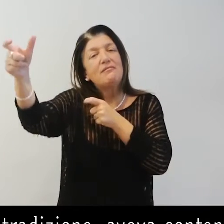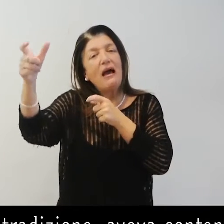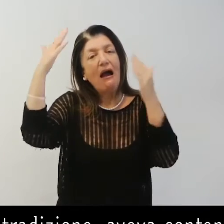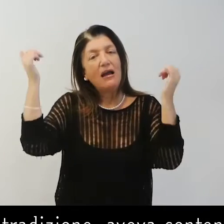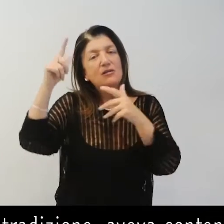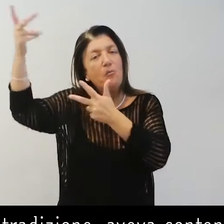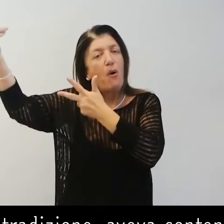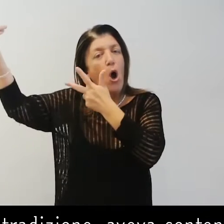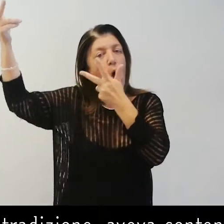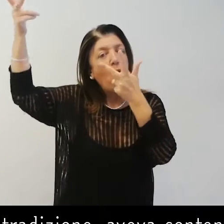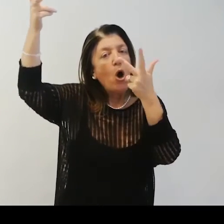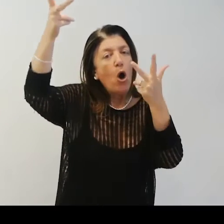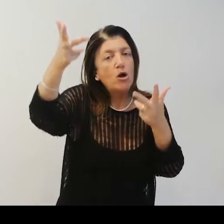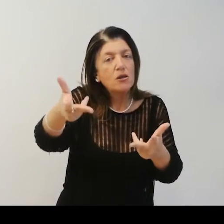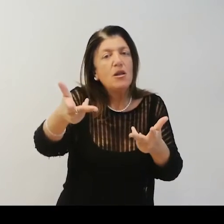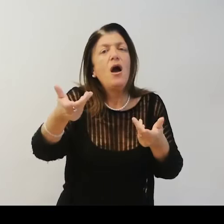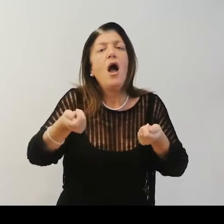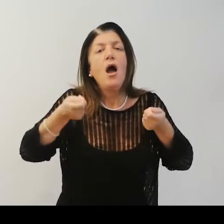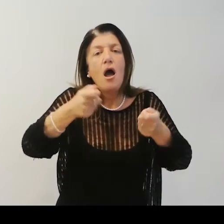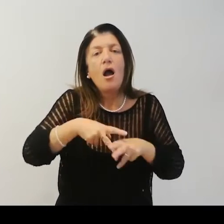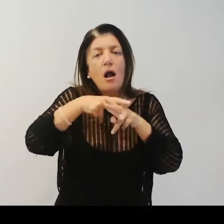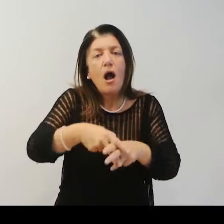Costantinopoli, su un carro trainato da buoi.